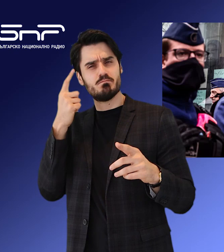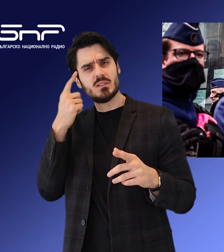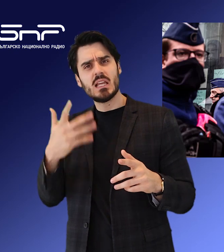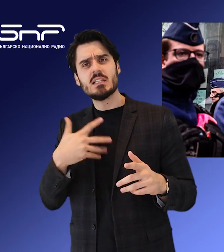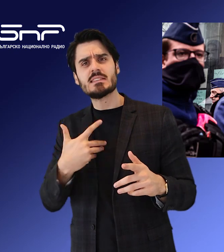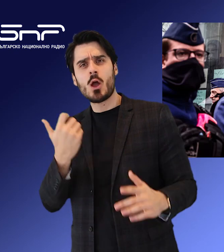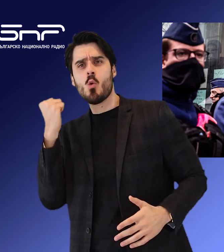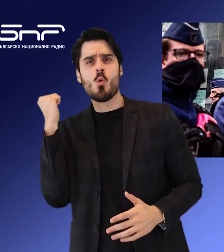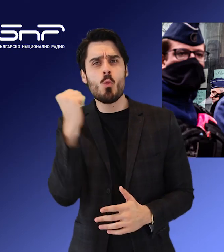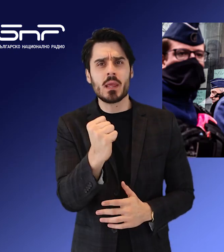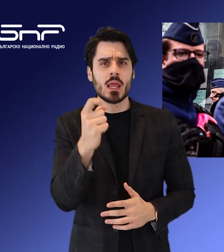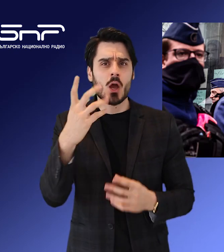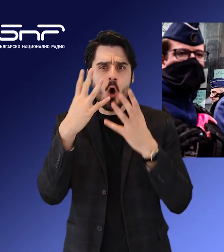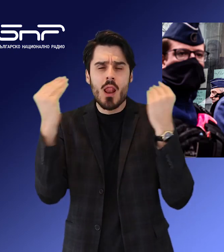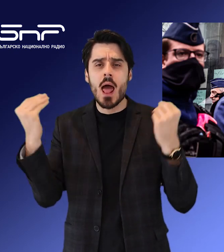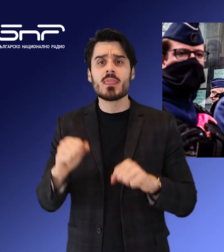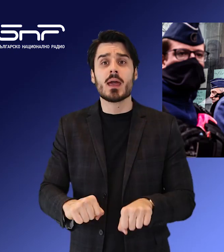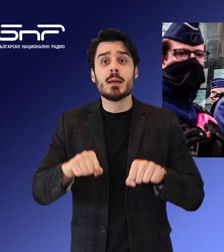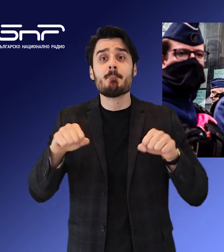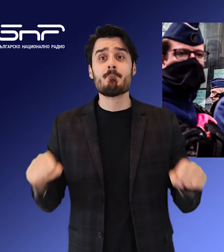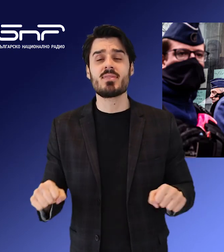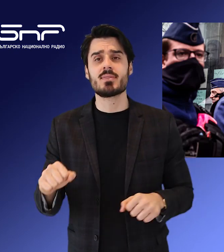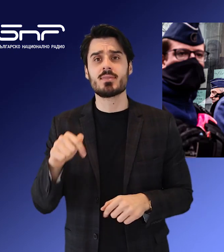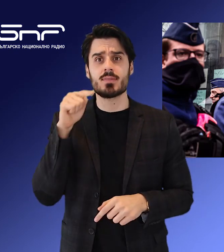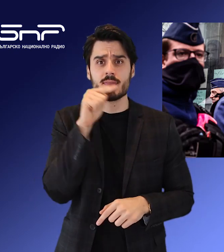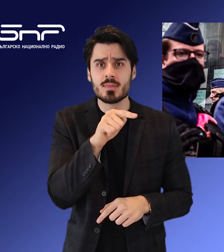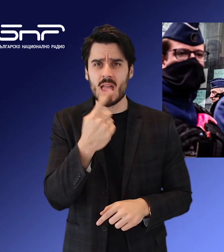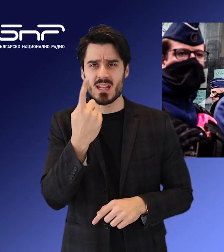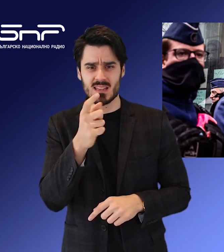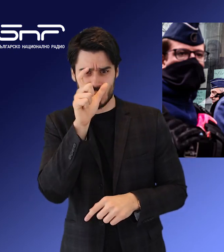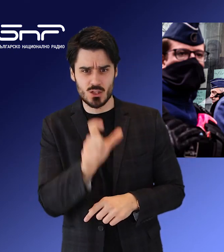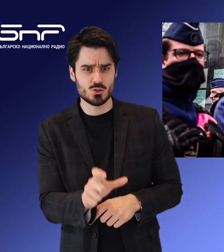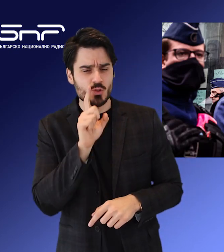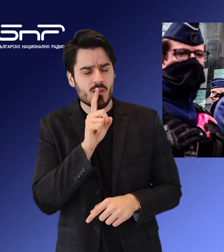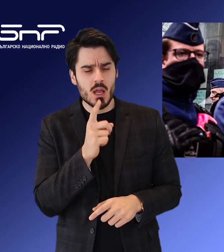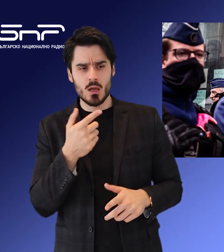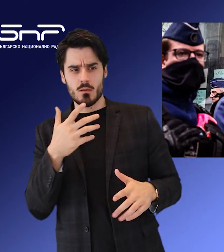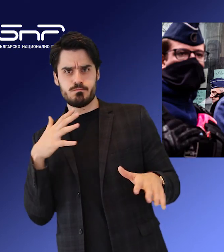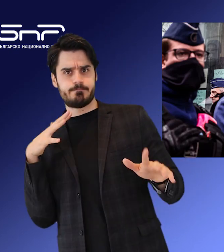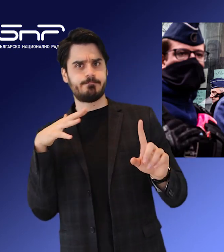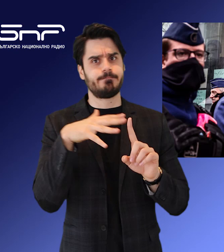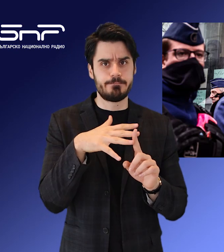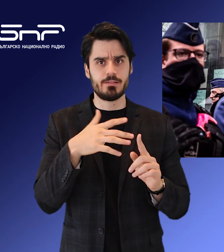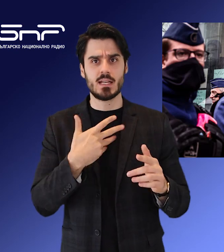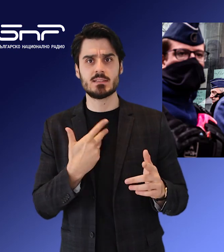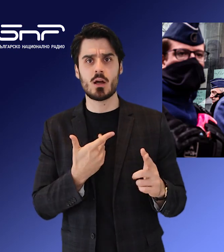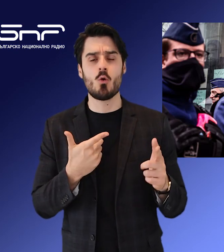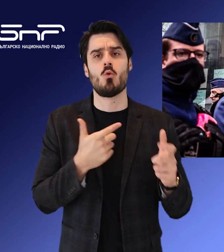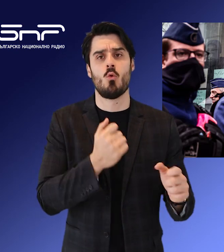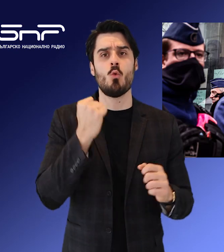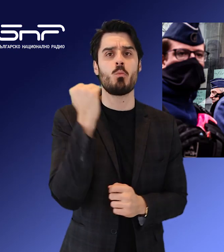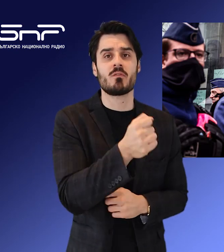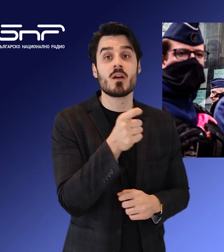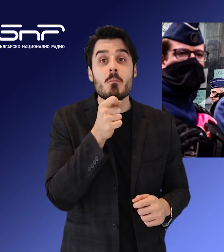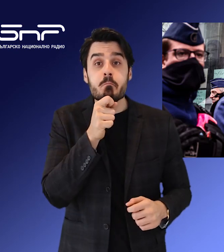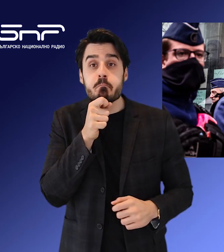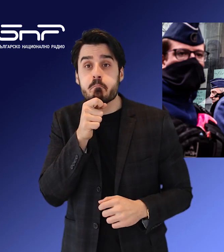убият кмета на Антверпен Барт де Вевер, както и да атакуват полицейски участъци. Това съобщава бългийската преса.